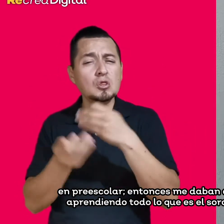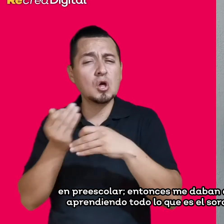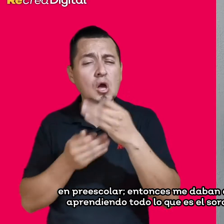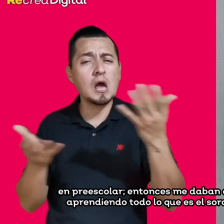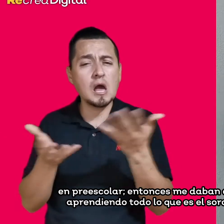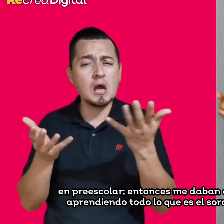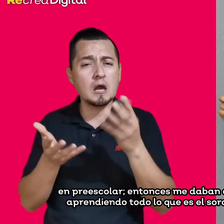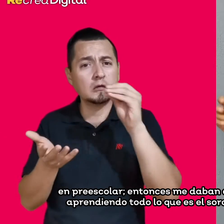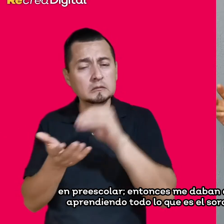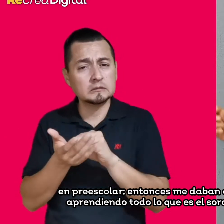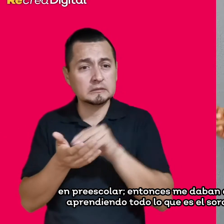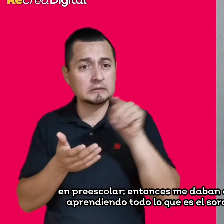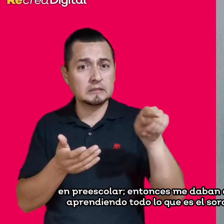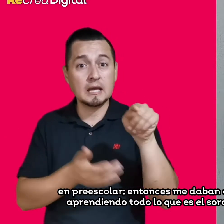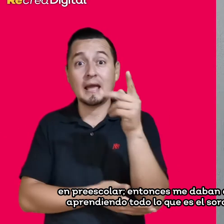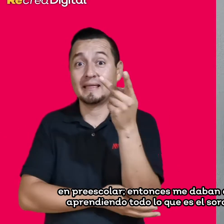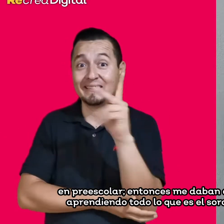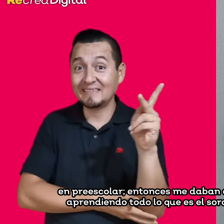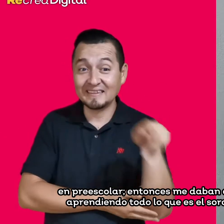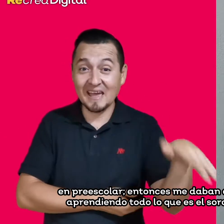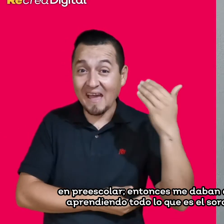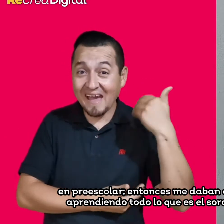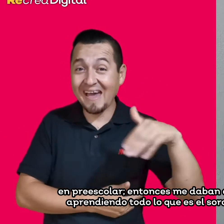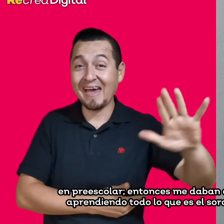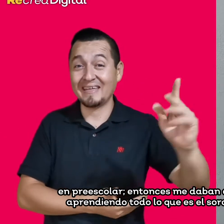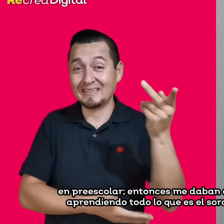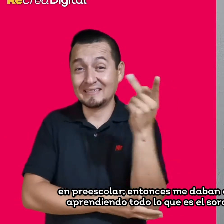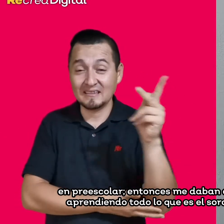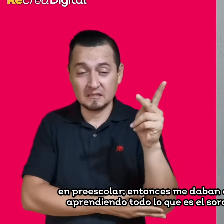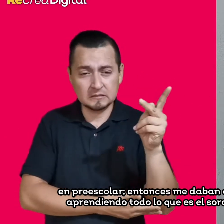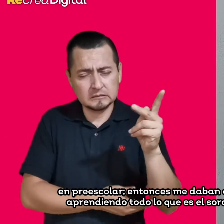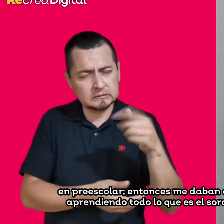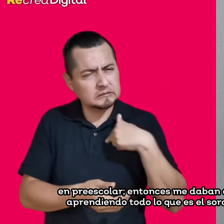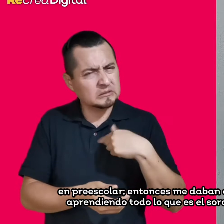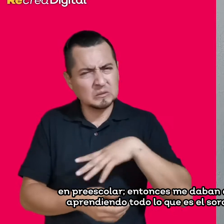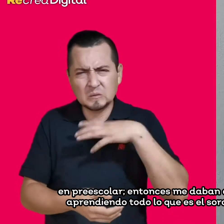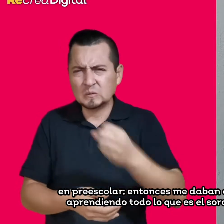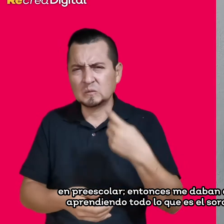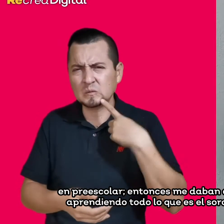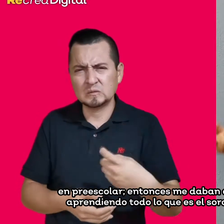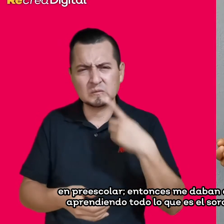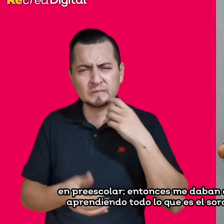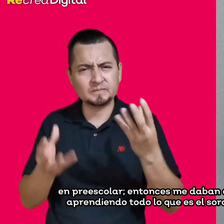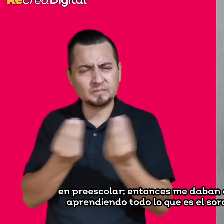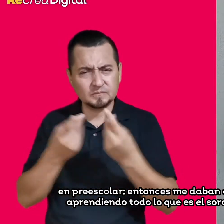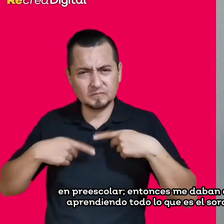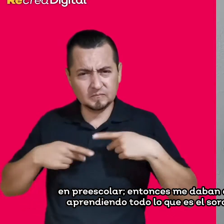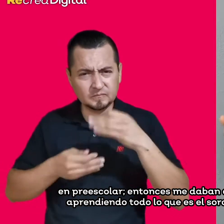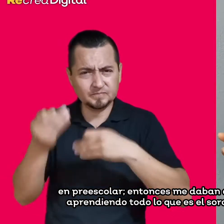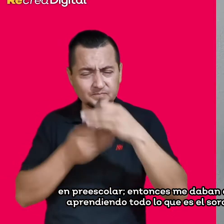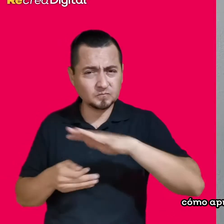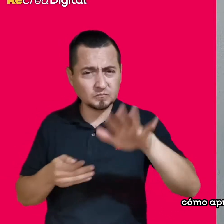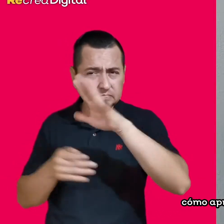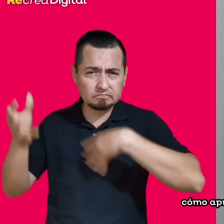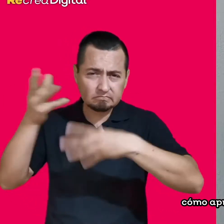entonces me daban como técnicas así como para que yo vaya aprendiendo todo sobre lo que es el sordo, cómo trabaja, cómo piensa,